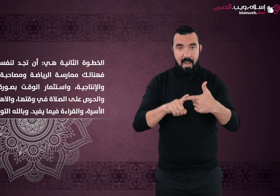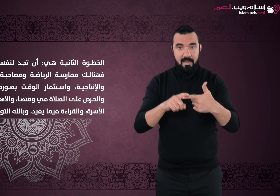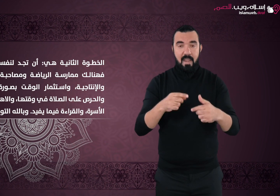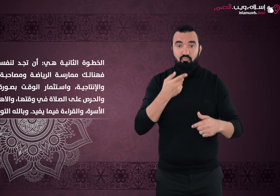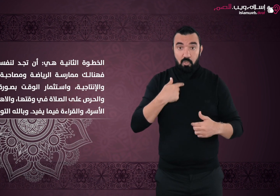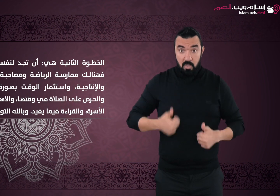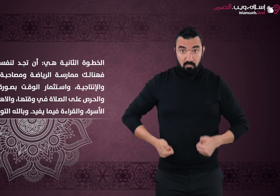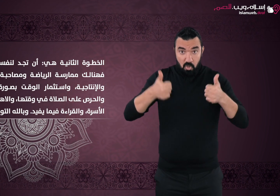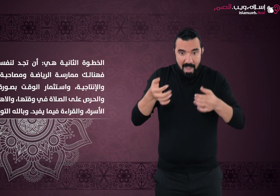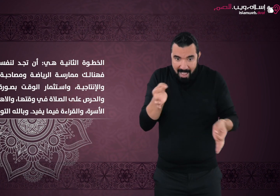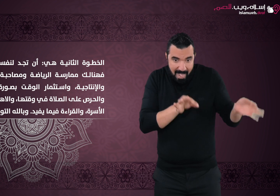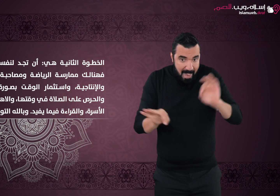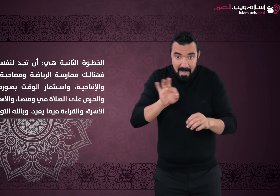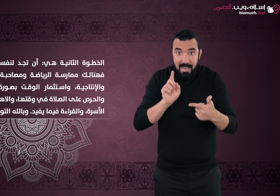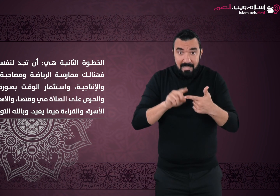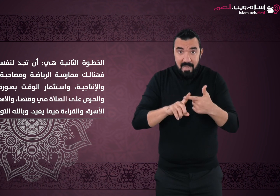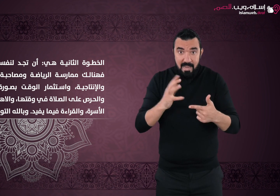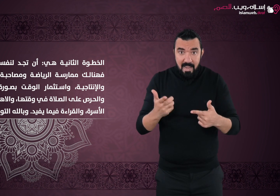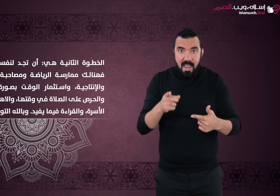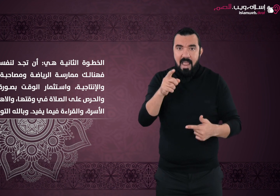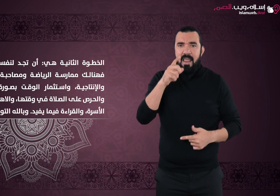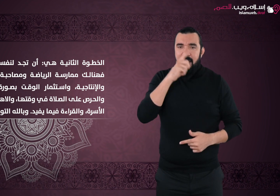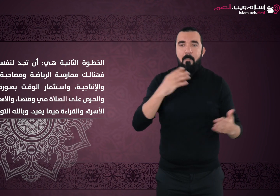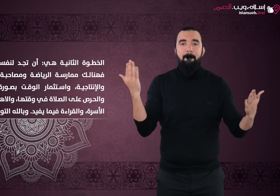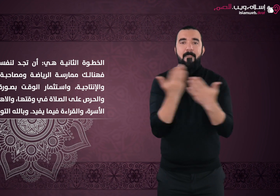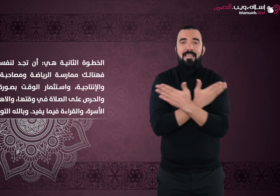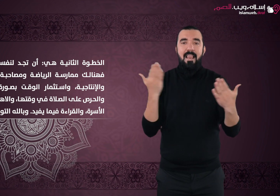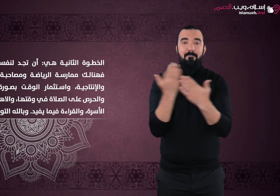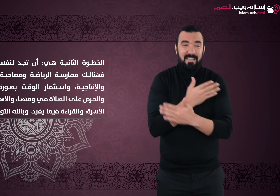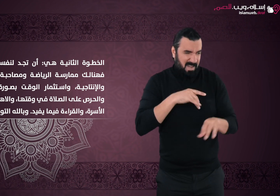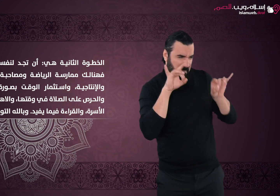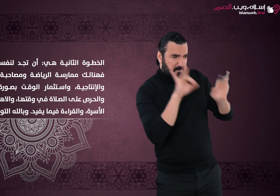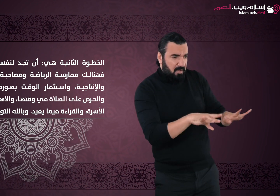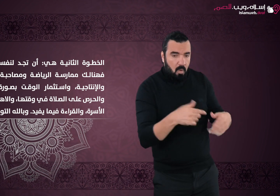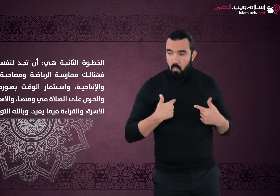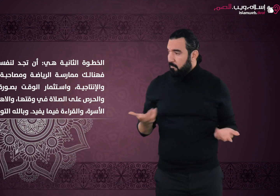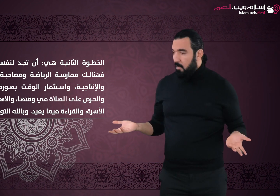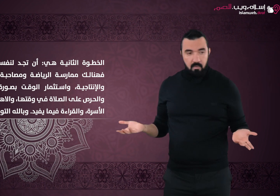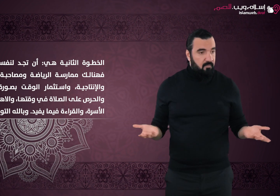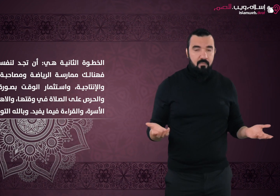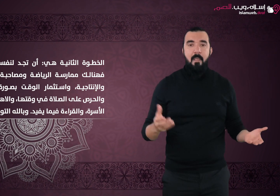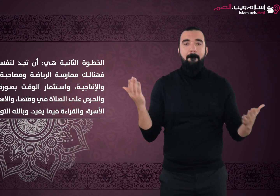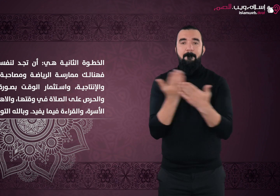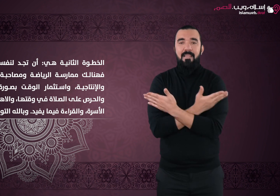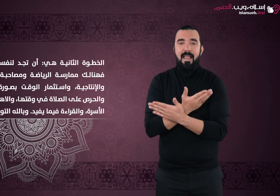أن تجد لنفسك بدائل فهناك ممارسة الرياضة